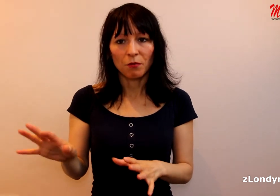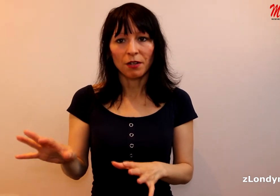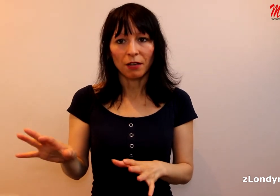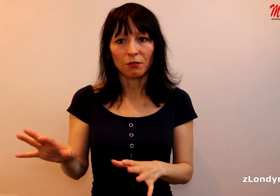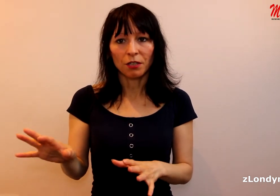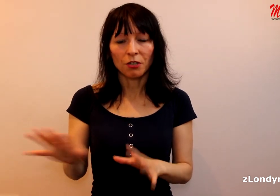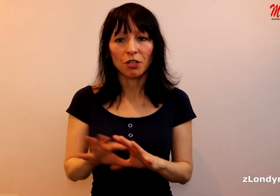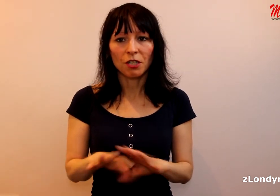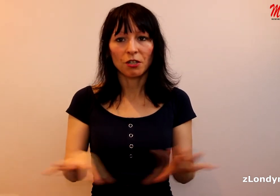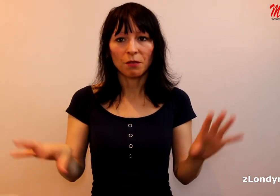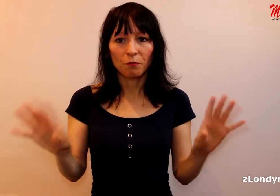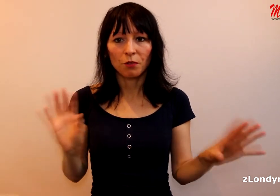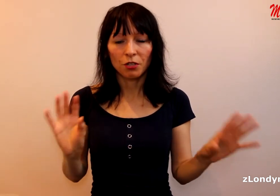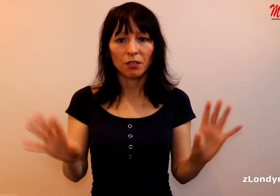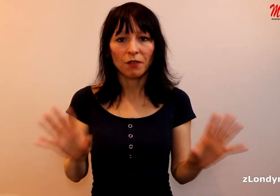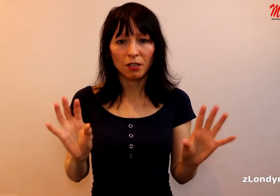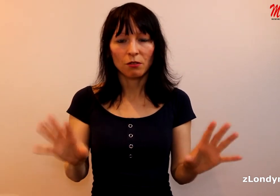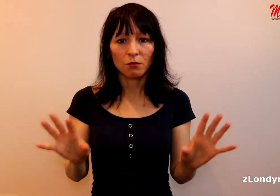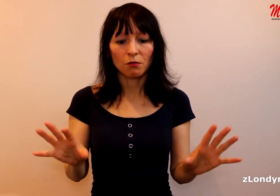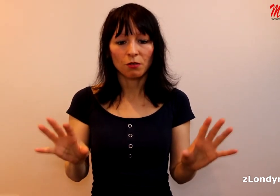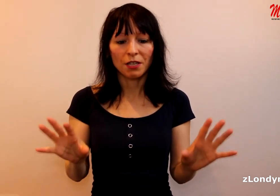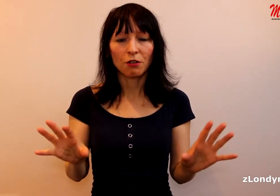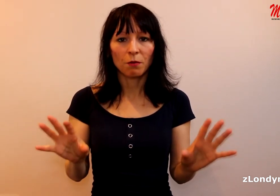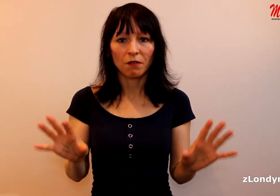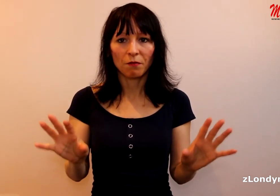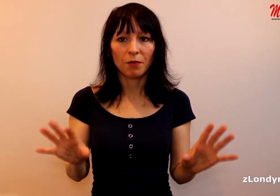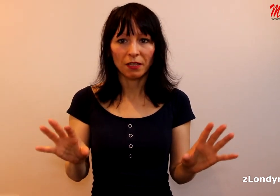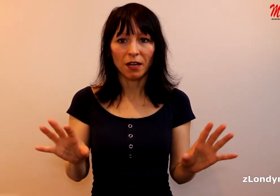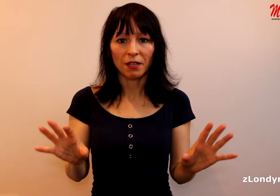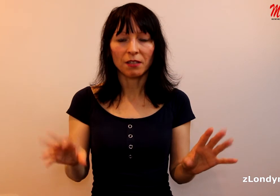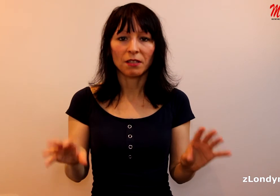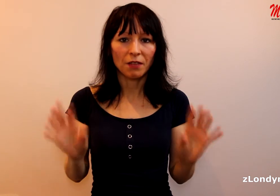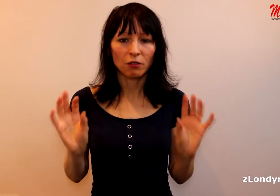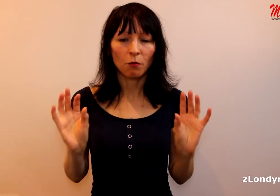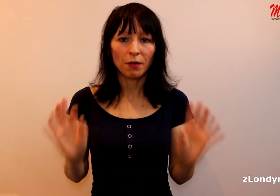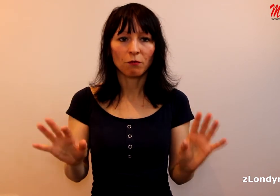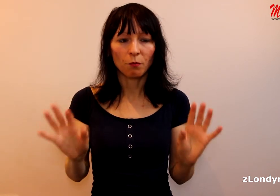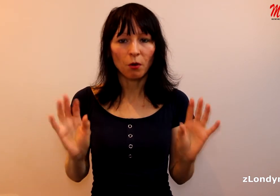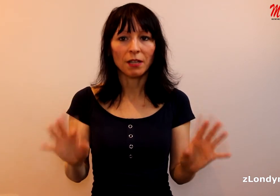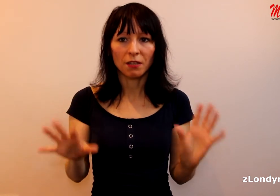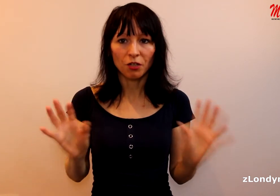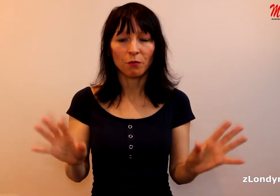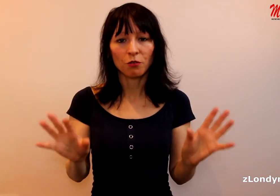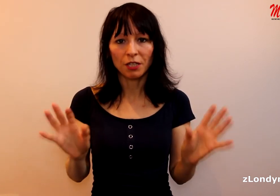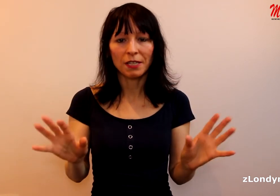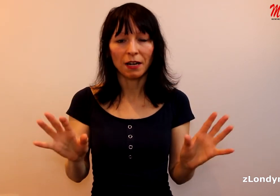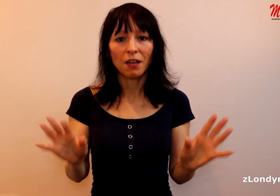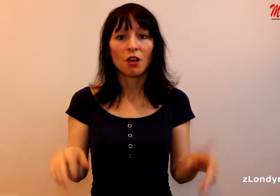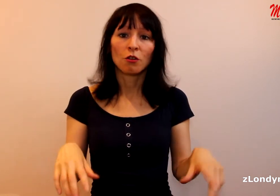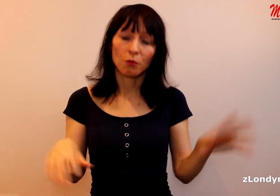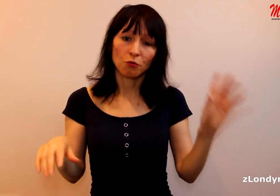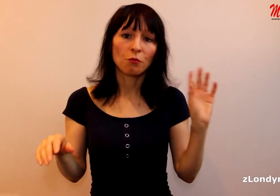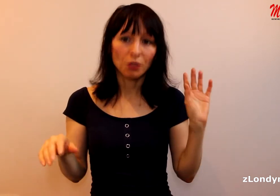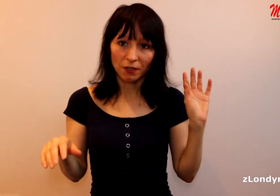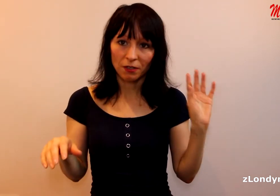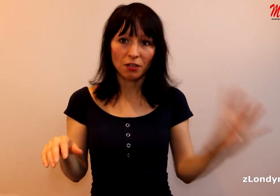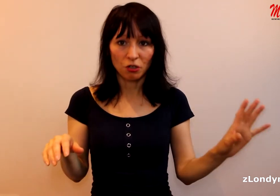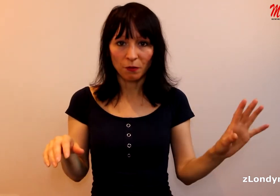moderátoři. Takže když chcete vědět, co se děje opravdu v Británii a chcete vědět opravdu pohled ze všech možných stran, doporučuji podívat si na GB